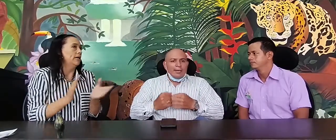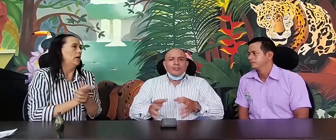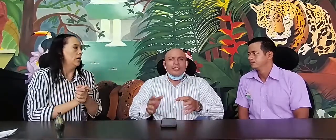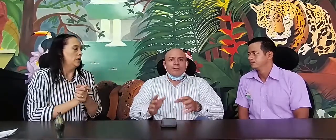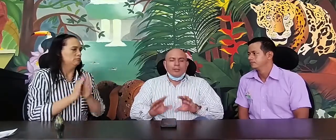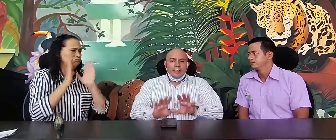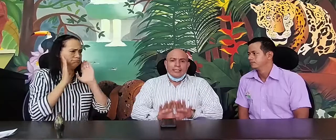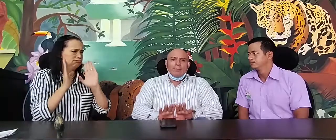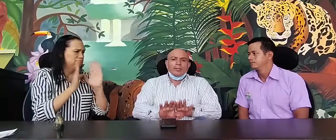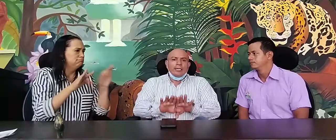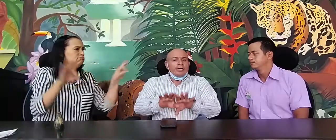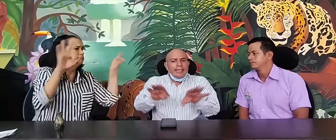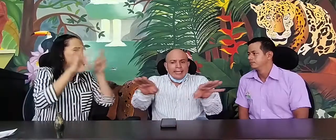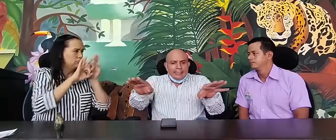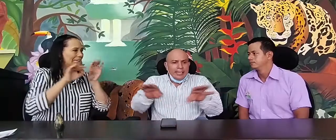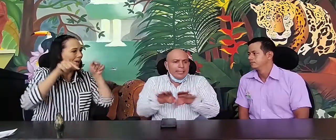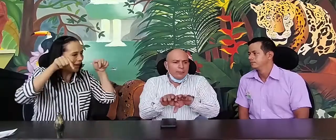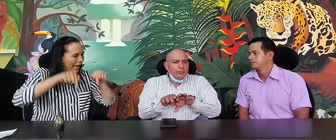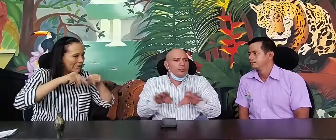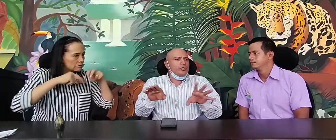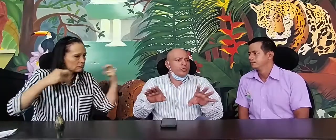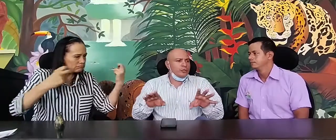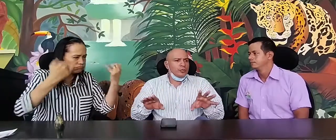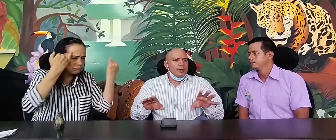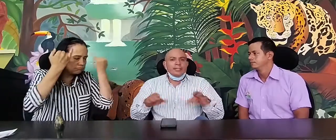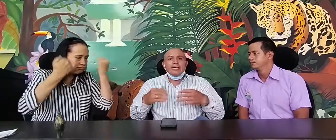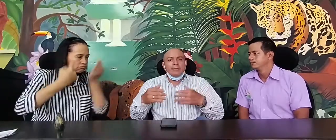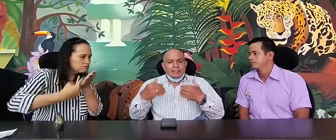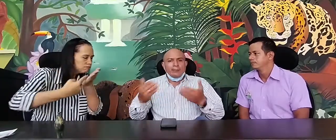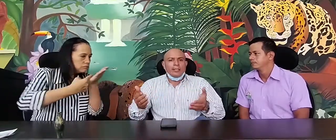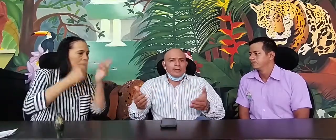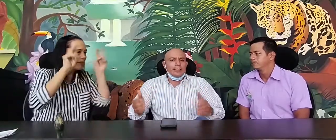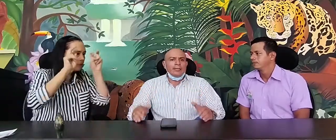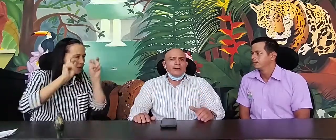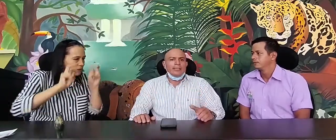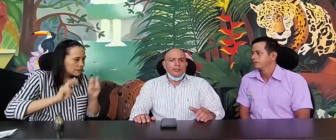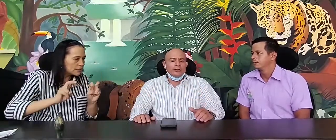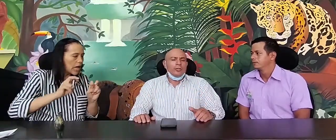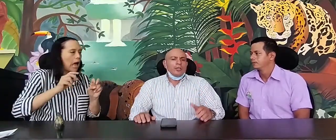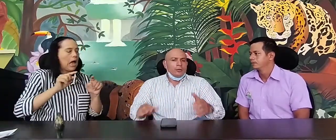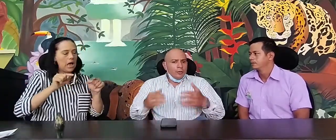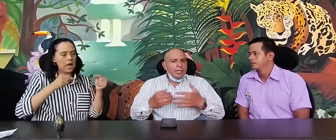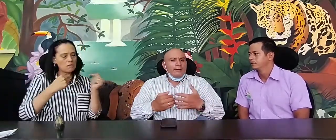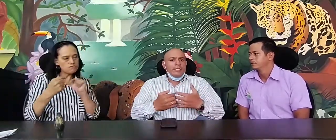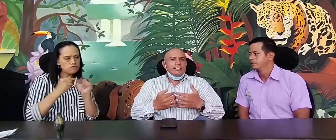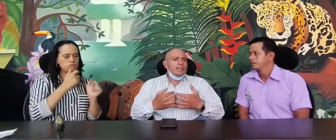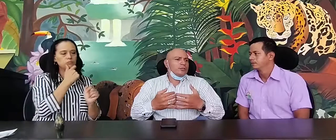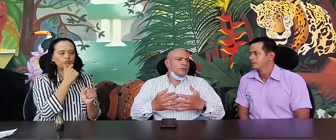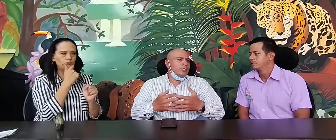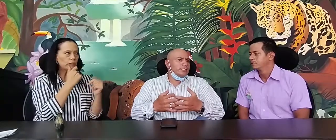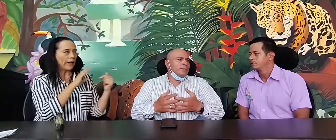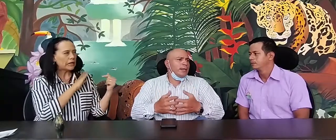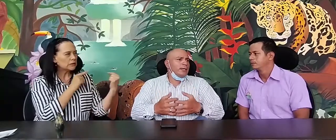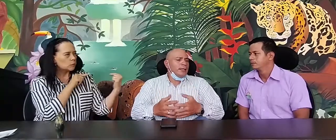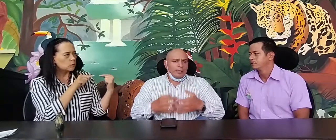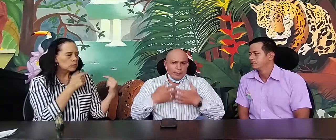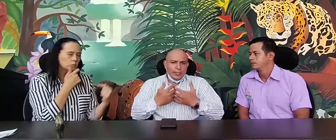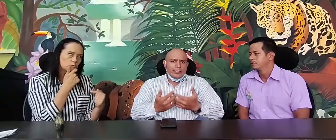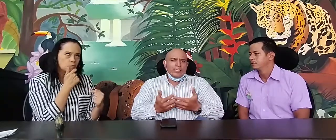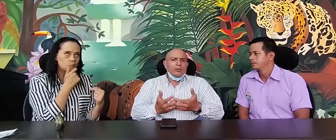mayor importancia porque de ahí salen muchos temas que pueden ser debatidos con la Administración Municipal, que pueden ser